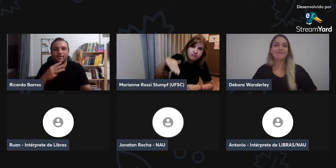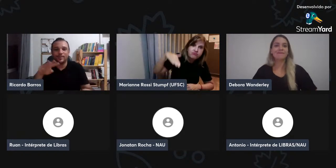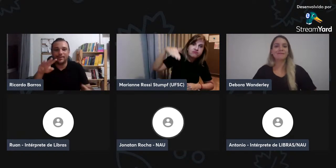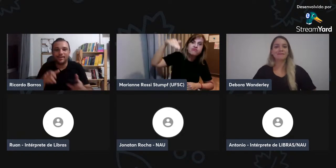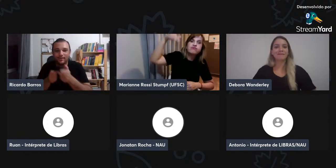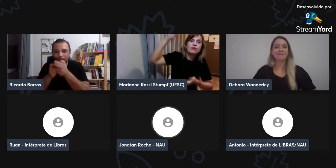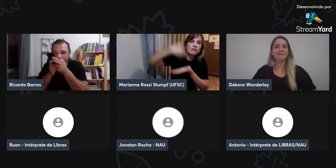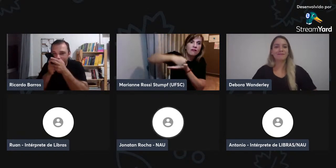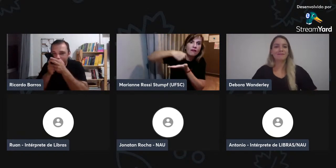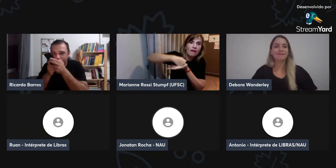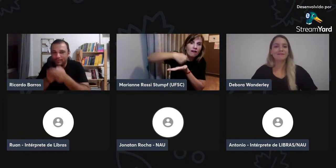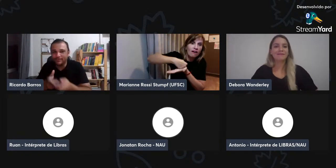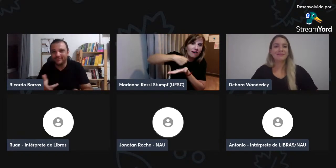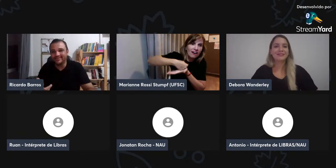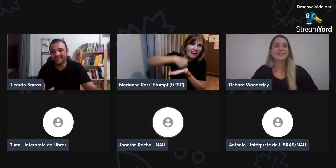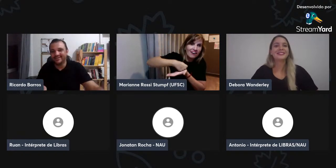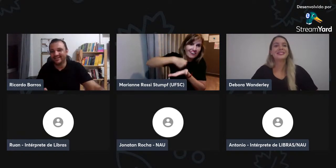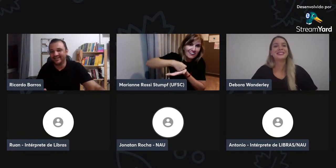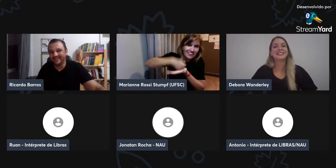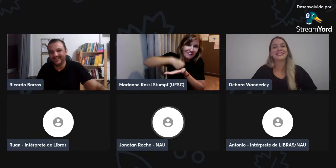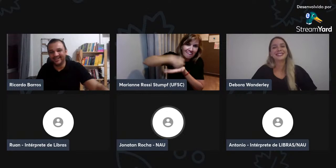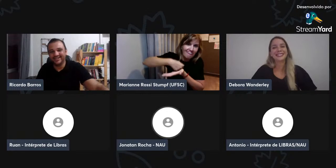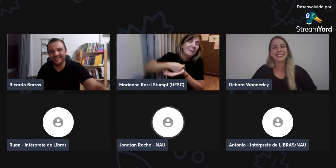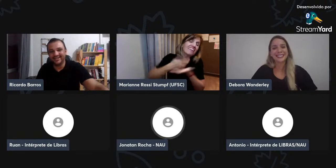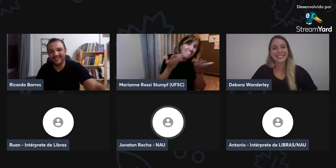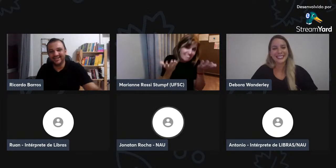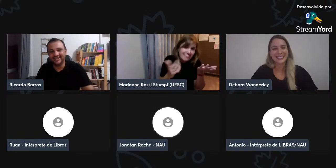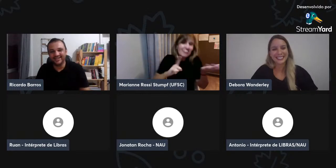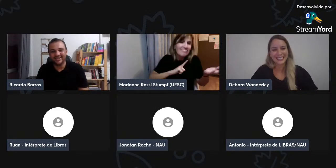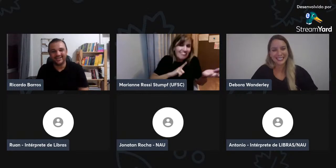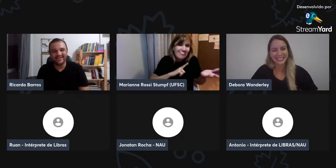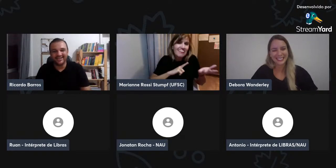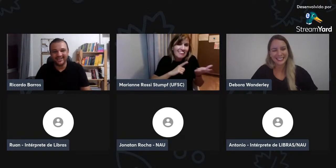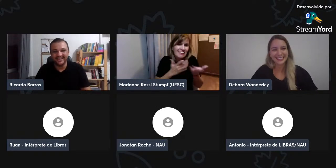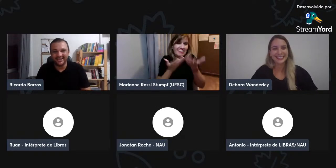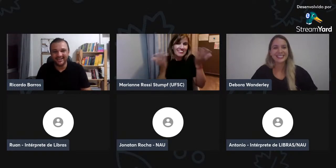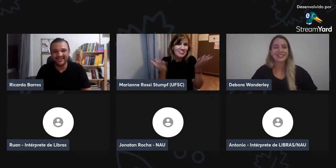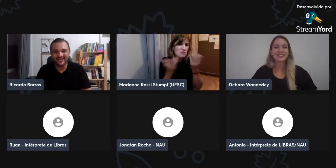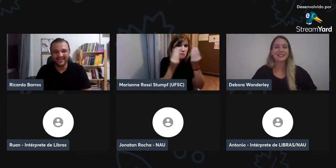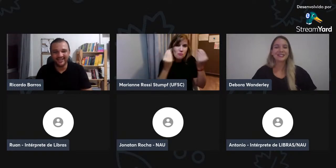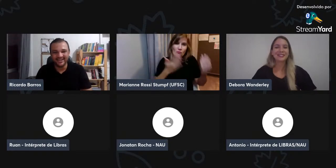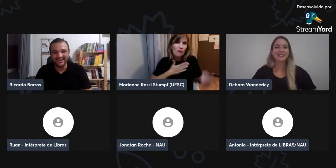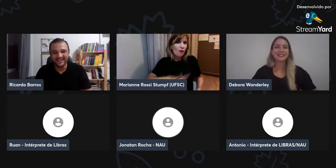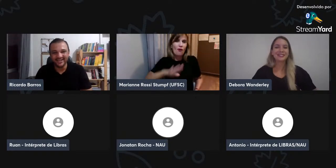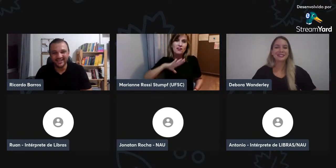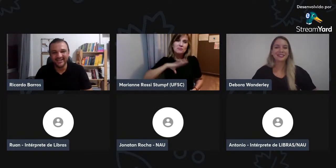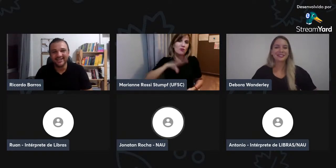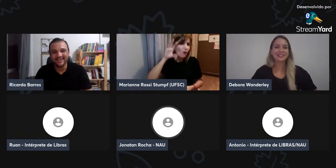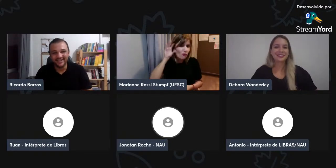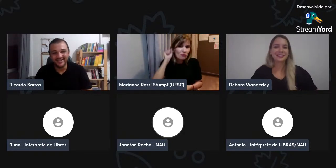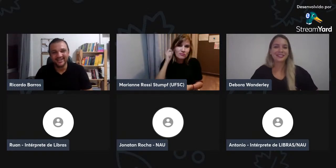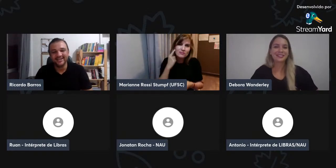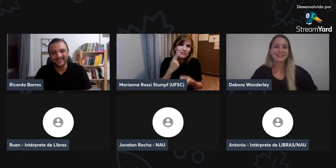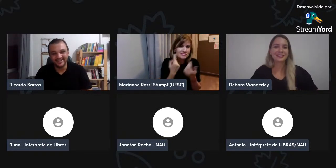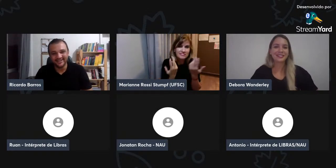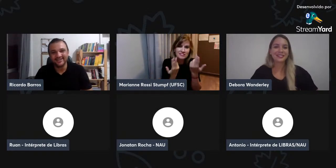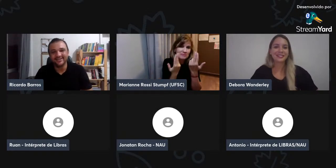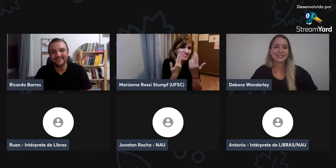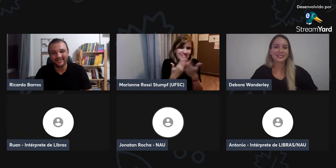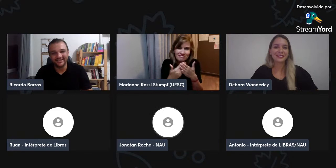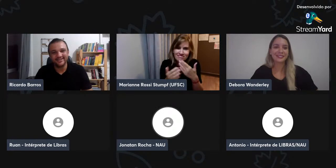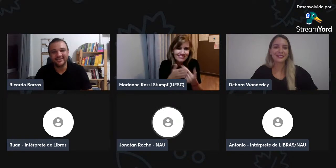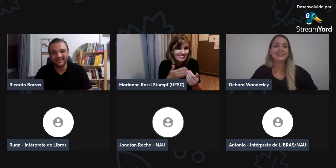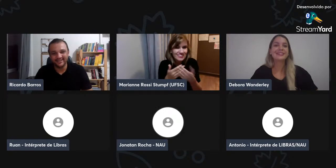mas desde que nasceu, a pessoa tem um contato, então, é obrigado a aprender a escrever o sinal, o português, desculpa,